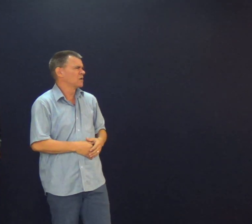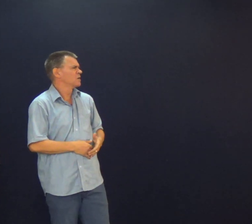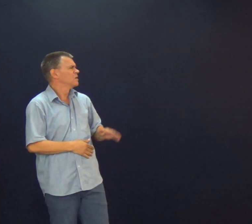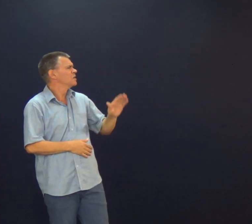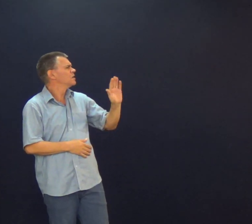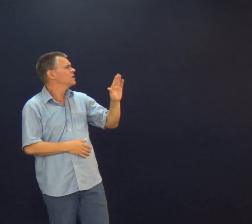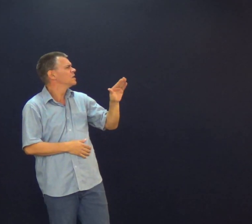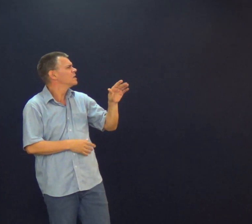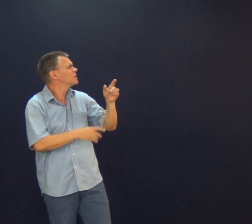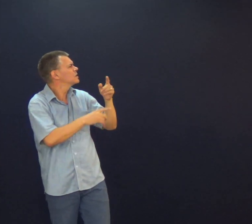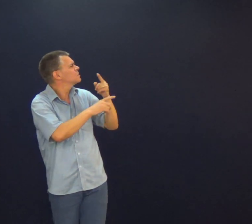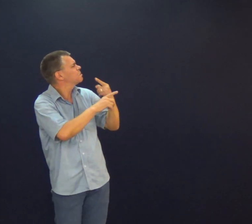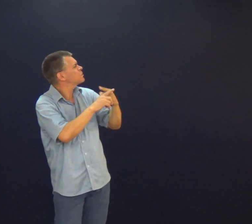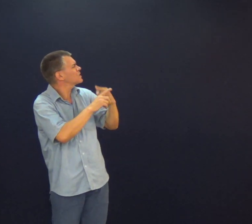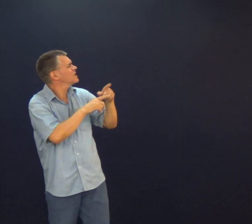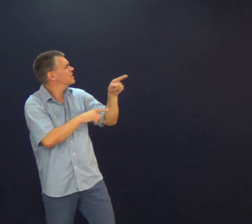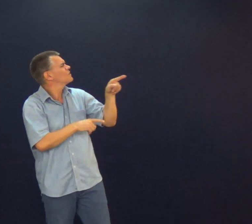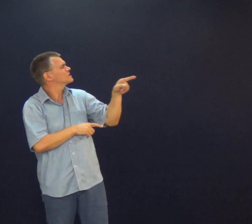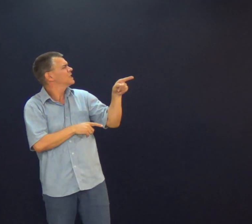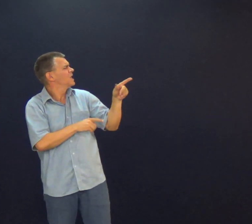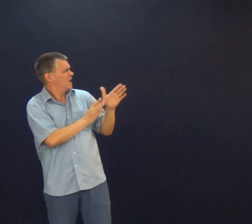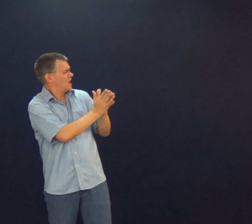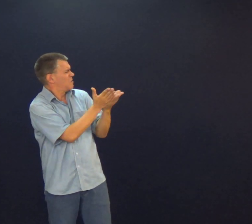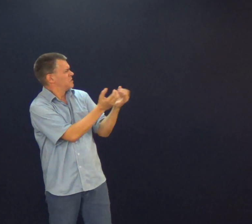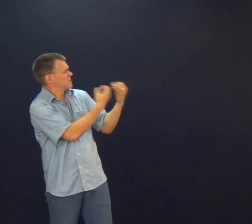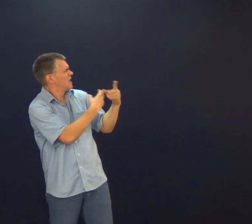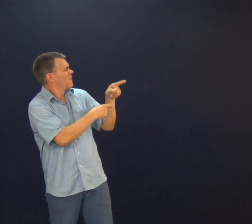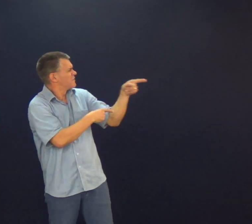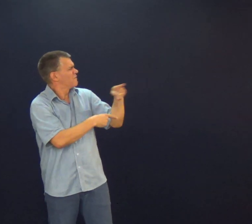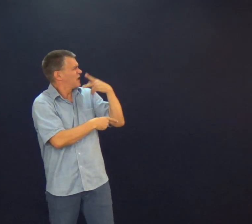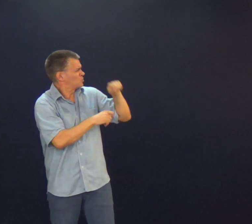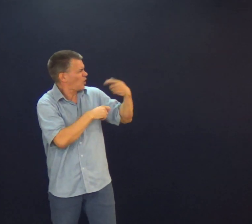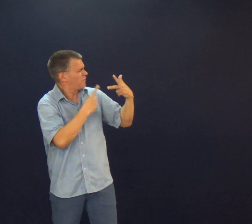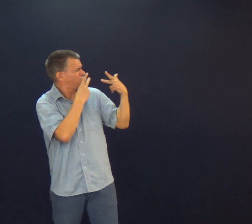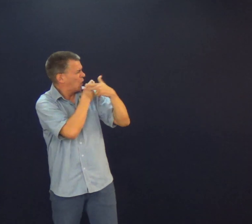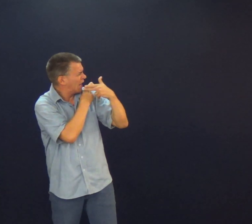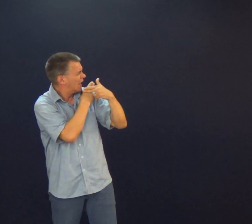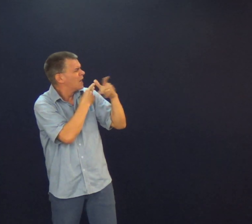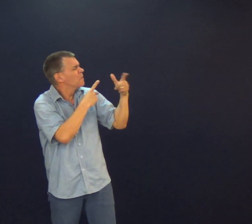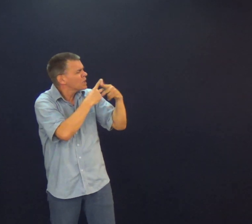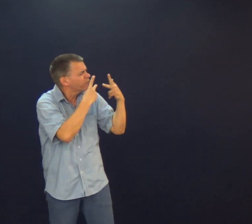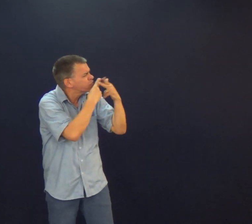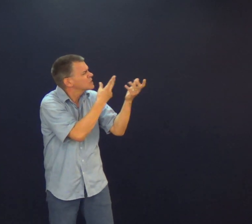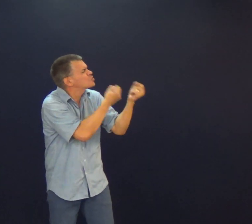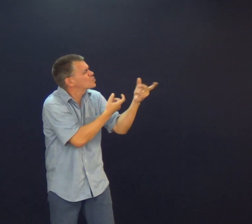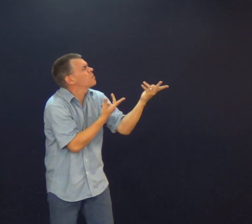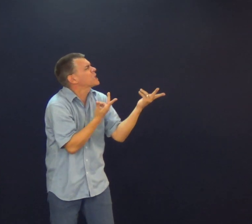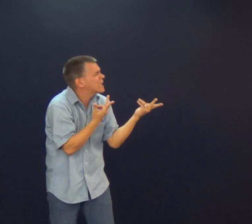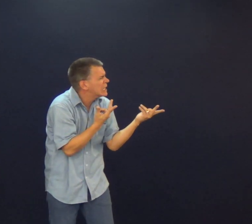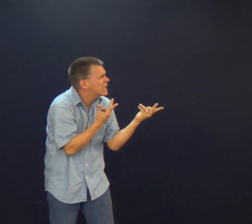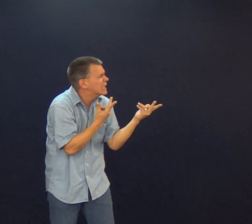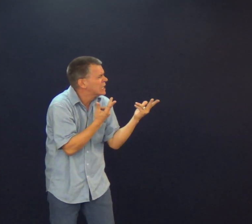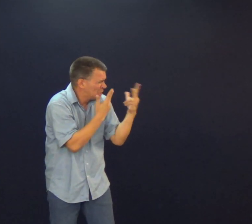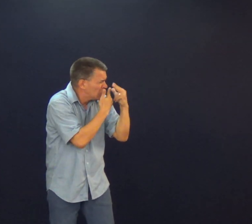E a pessoa pode Ué Mas por quê? Você que está Tanto falando A palavra de Deus E está falando Sobre fofoca